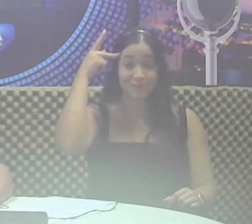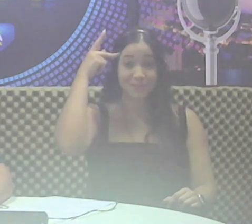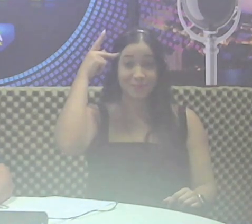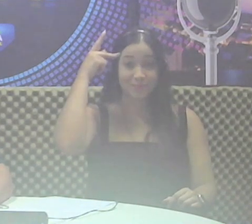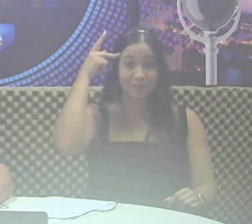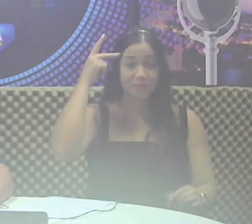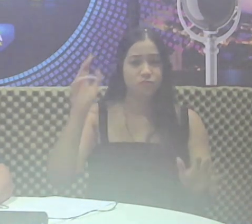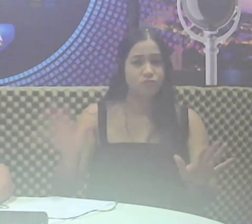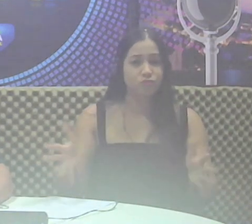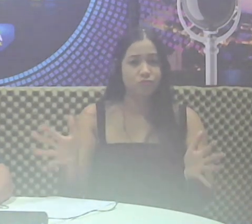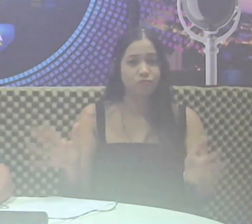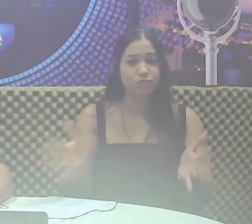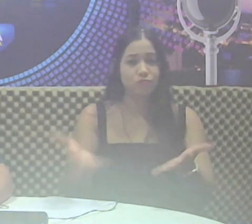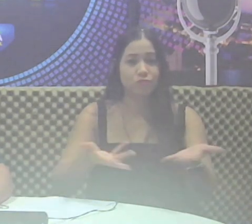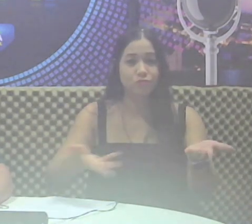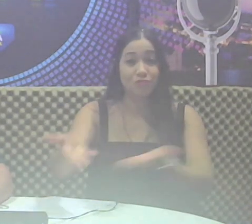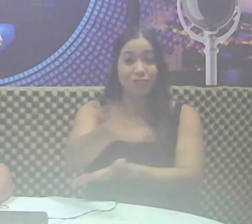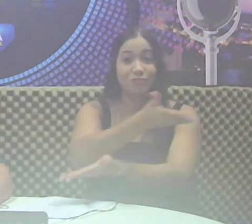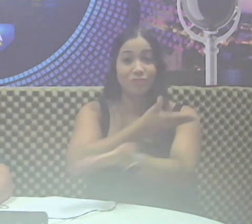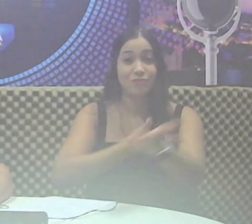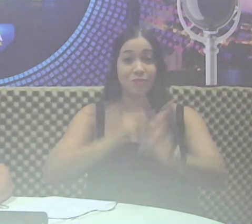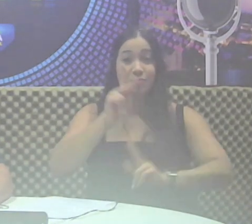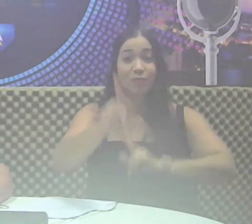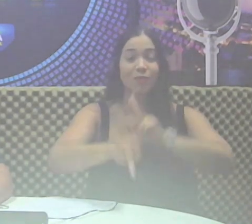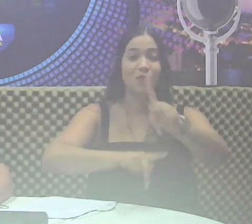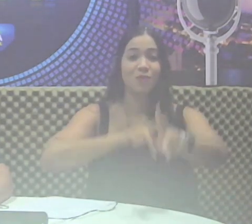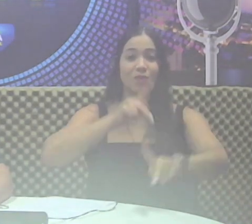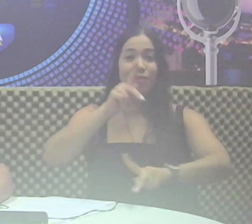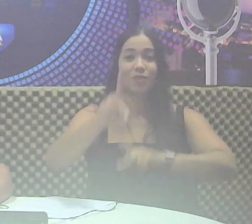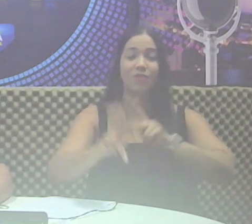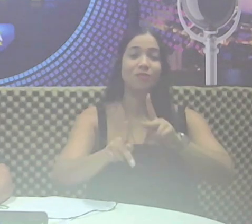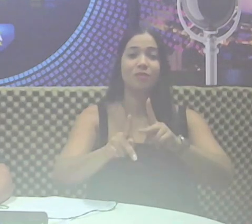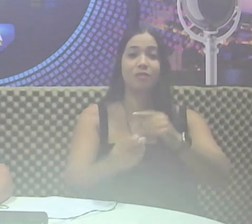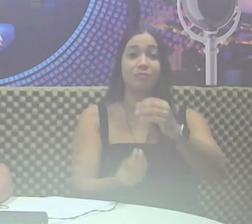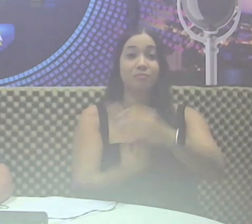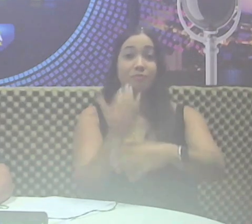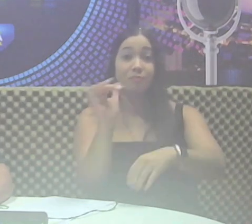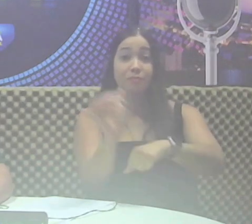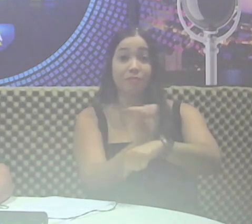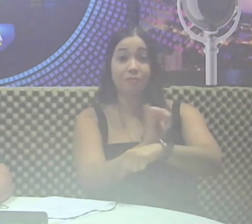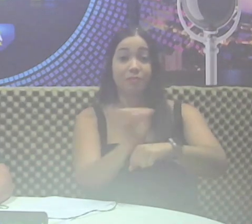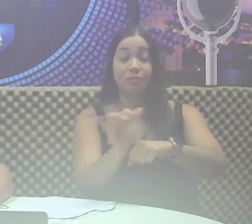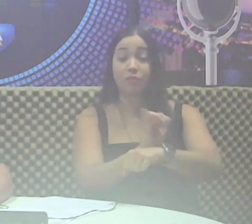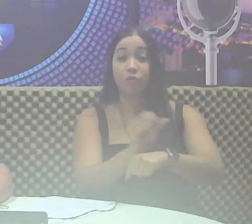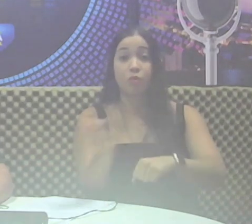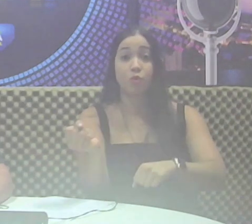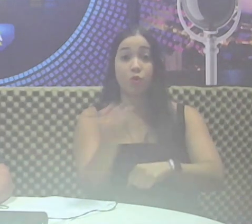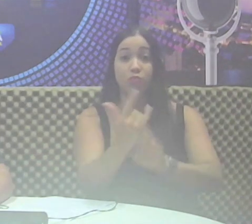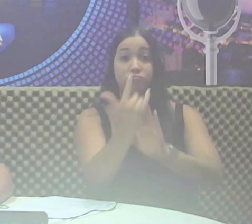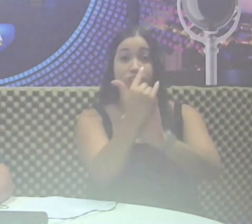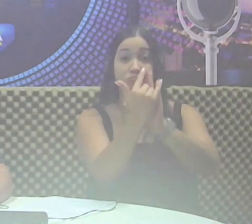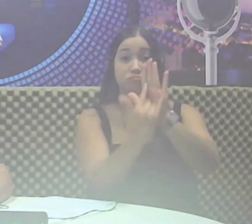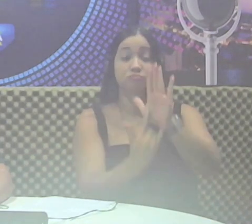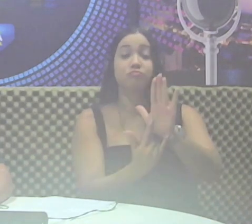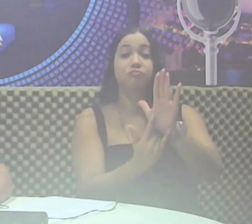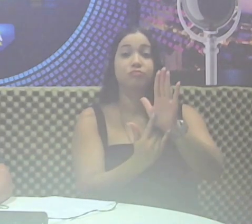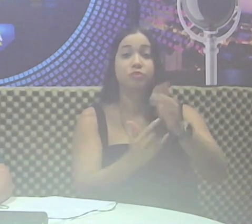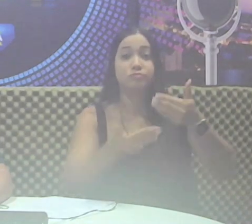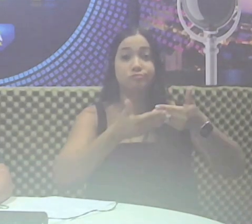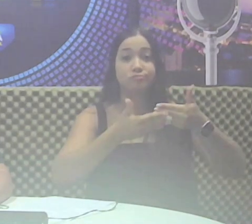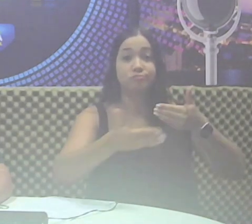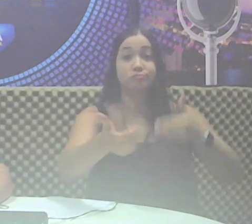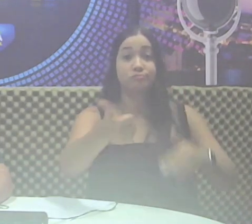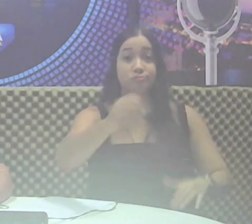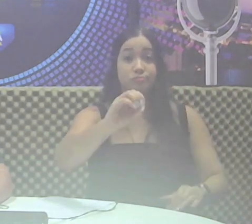estimular o envolvimento da população na elaboração do novo plano diretor, que vai vigorar pelos